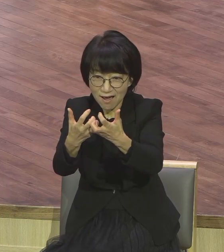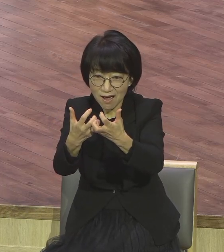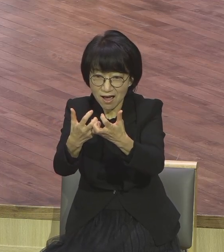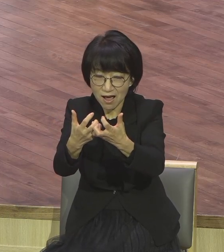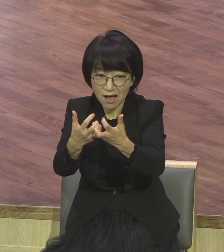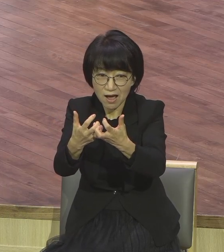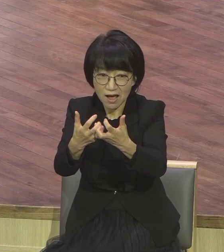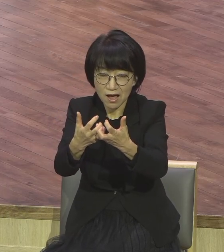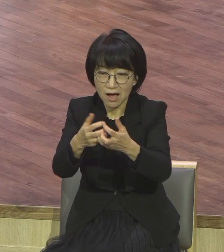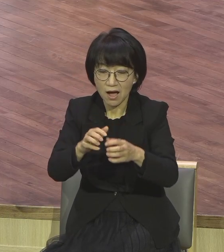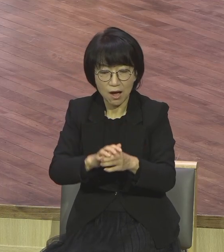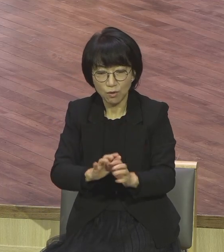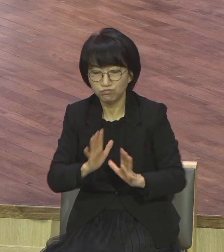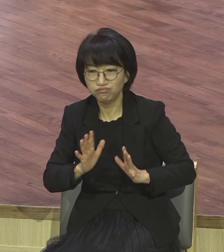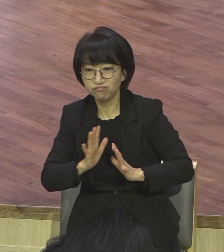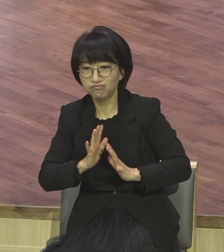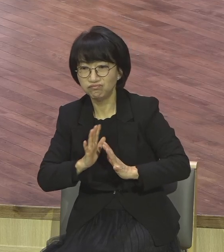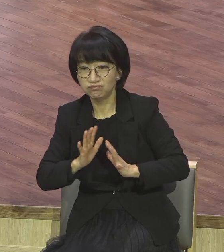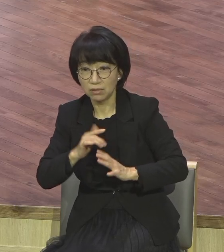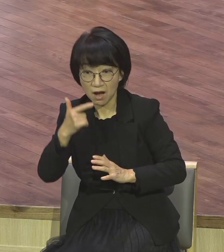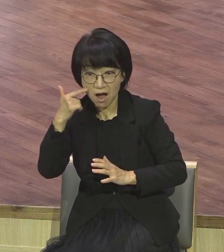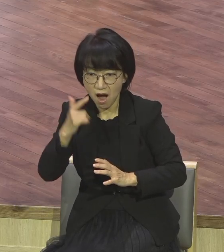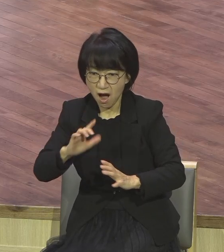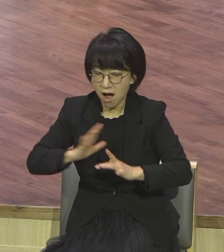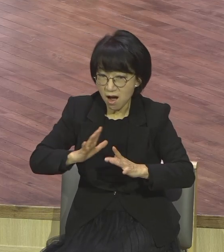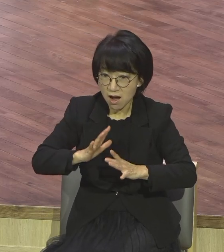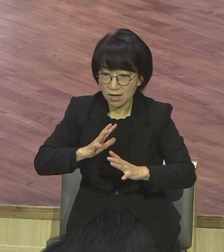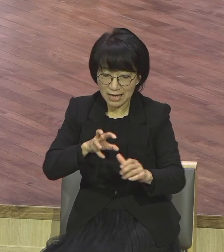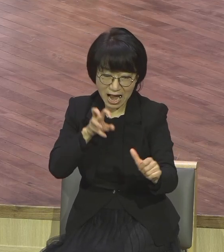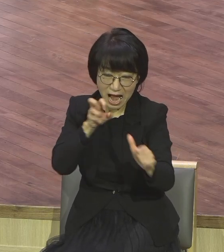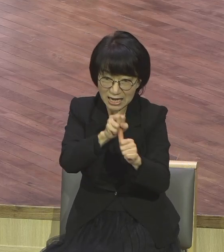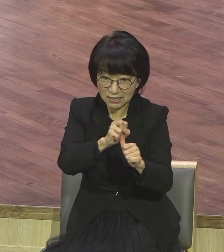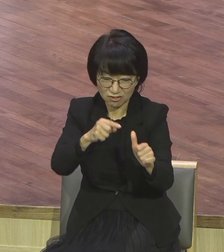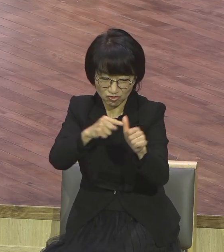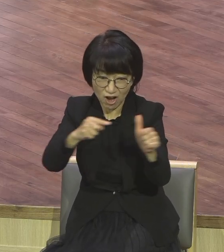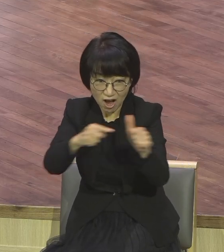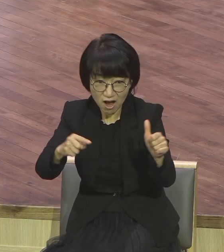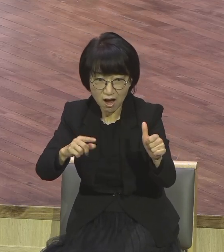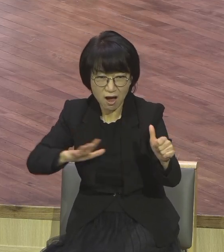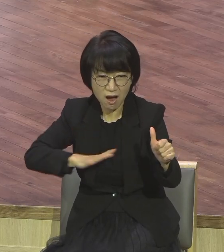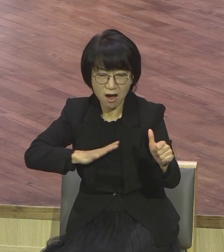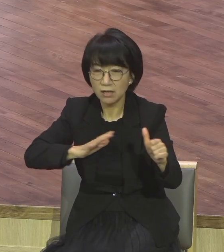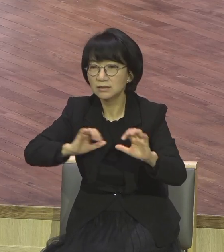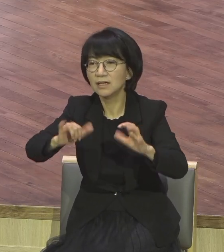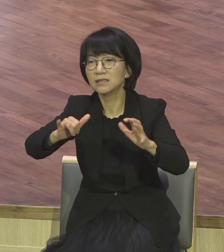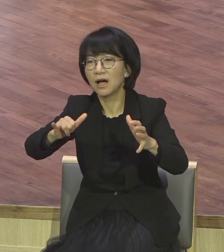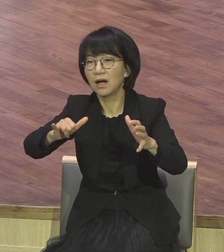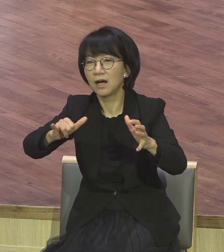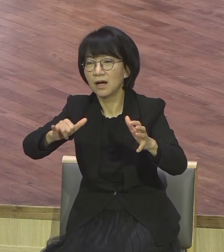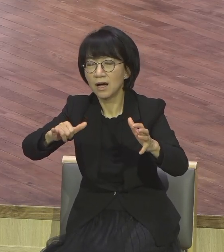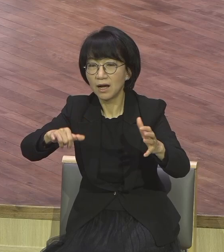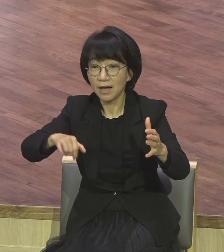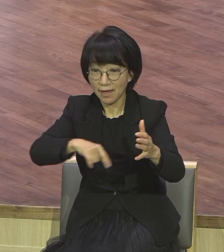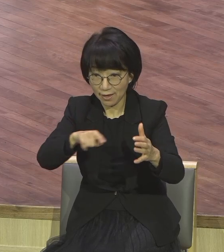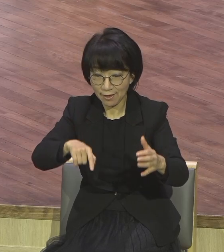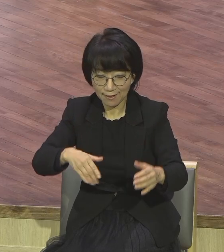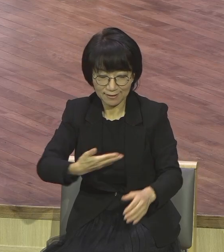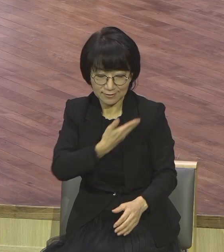이와 같이 사납고 물고 찍고 죽이는 이런 험악한 세상 속에 우리가 들어가야 한다.